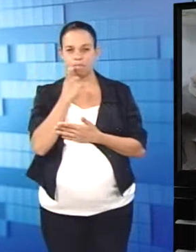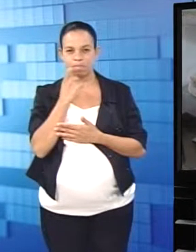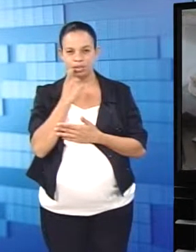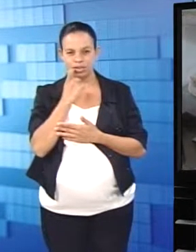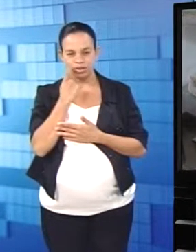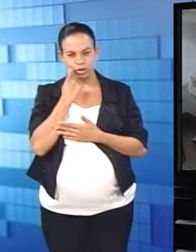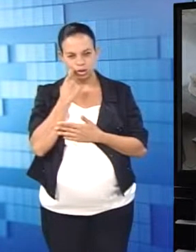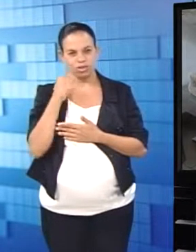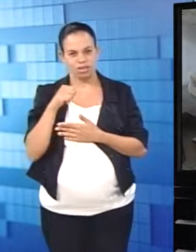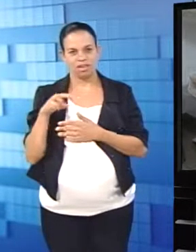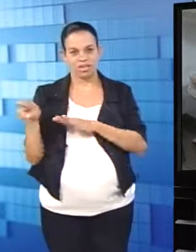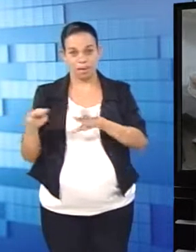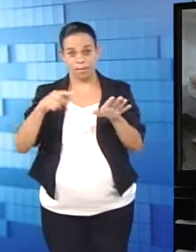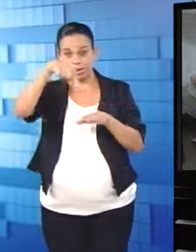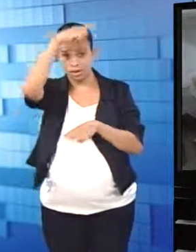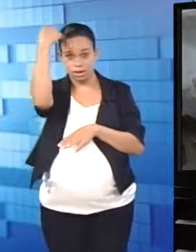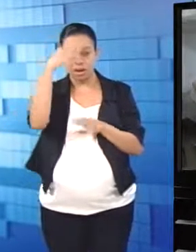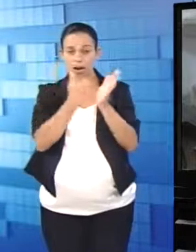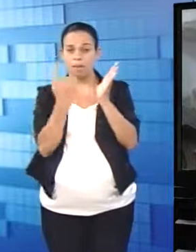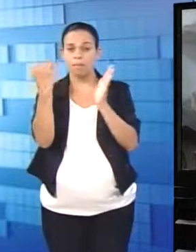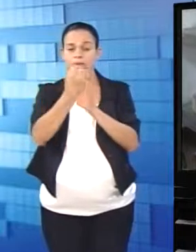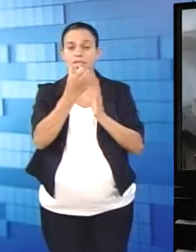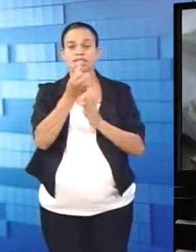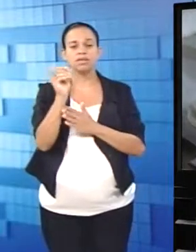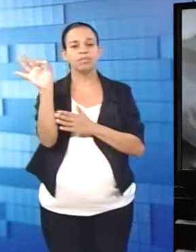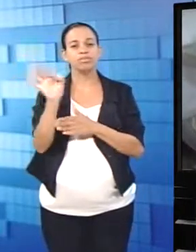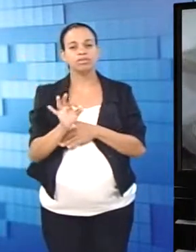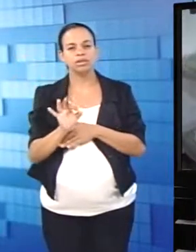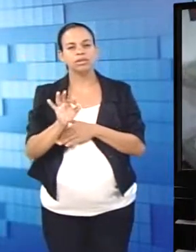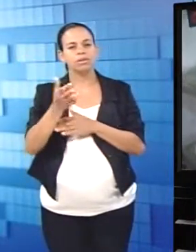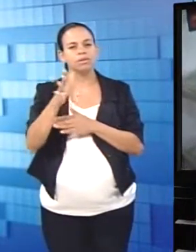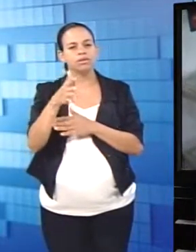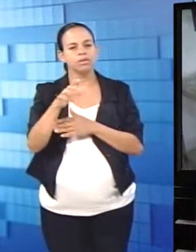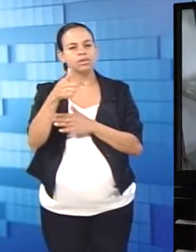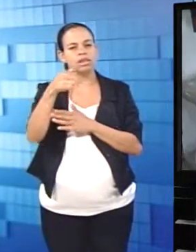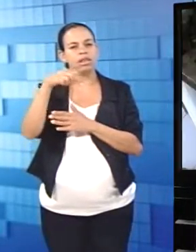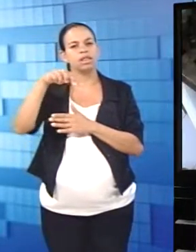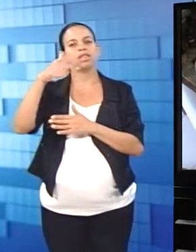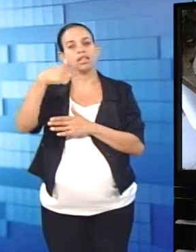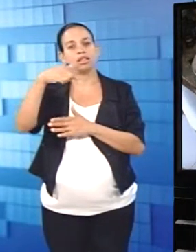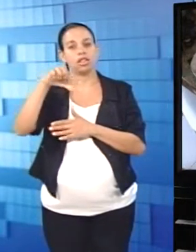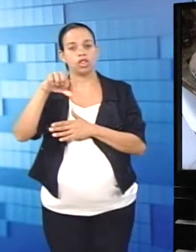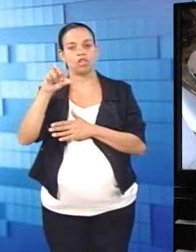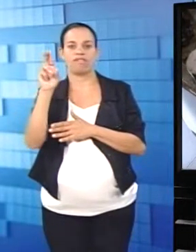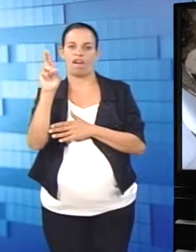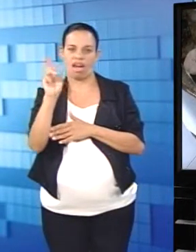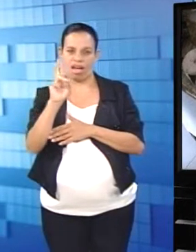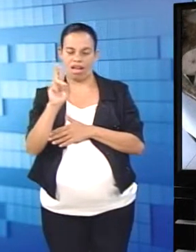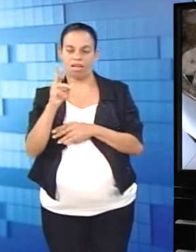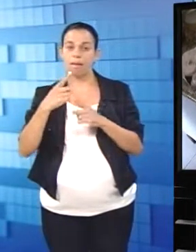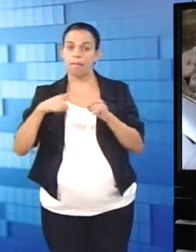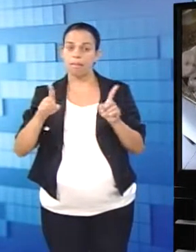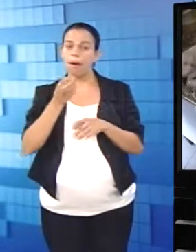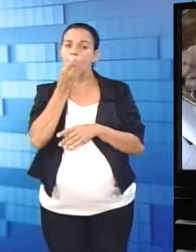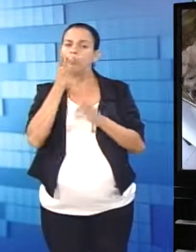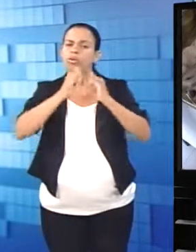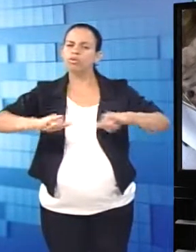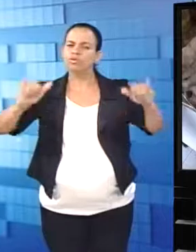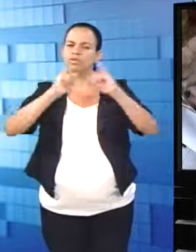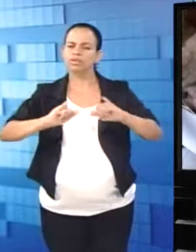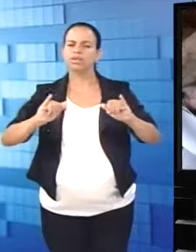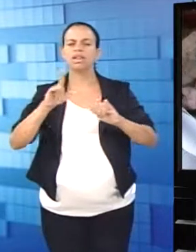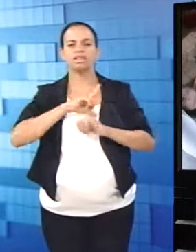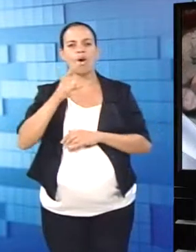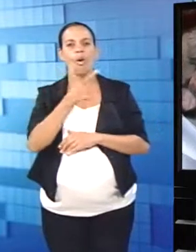sofreu um aumento de 60% e está custando em média R 79. Mas a boa notícia é que existem